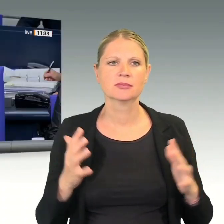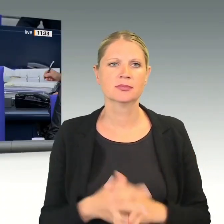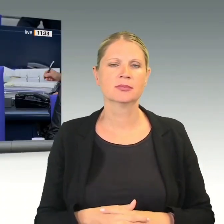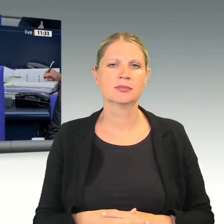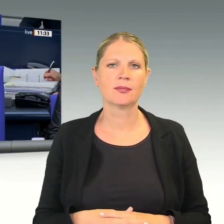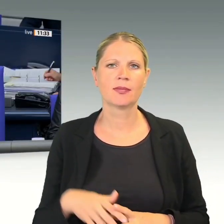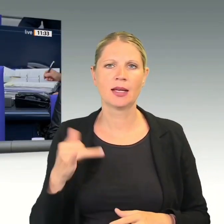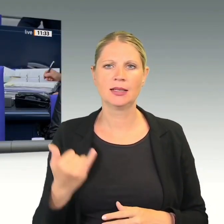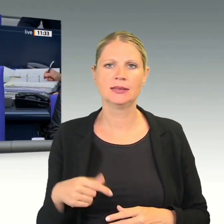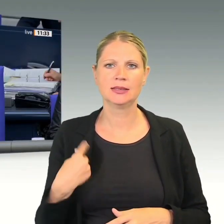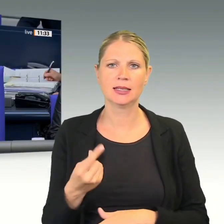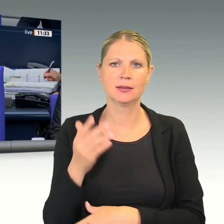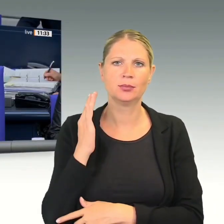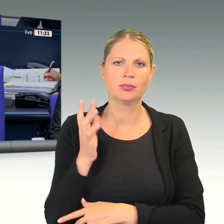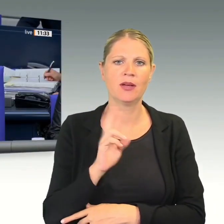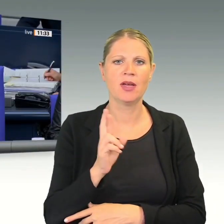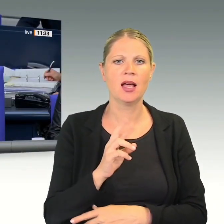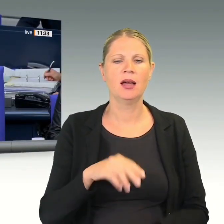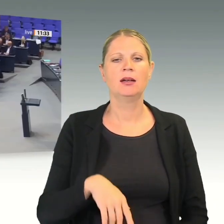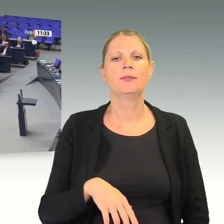Das Wort hat Rainer Thuren für die FDP-Fraktion.